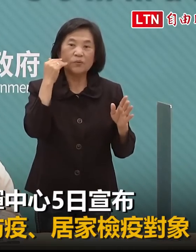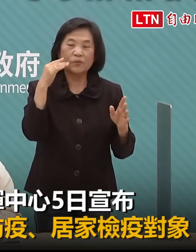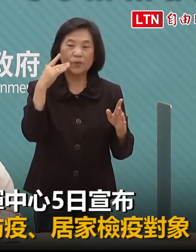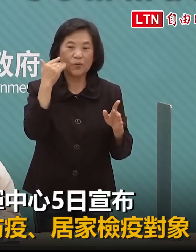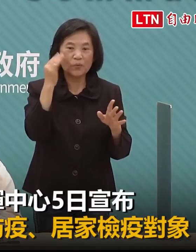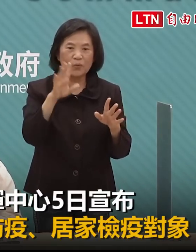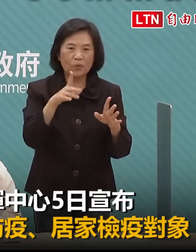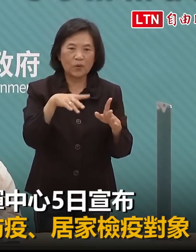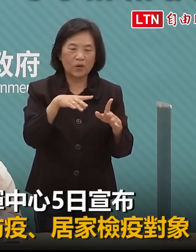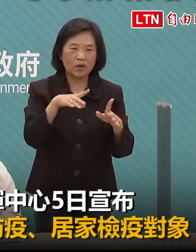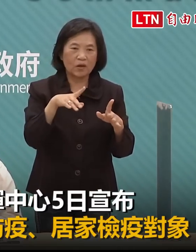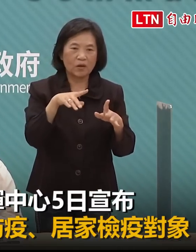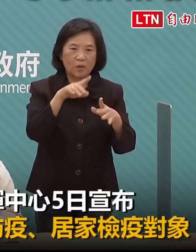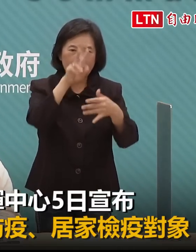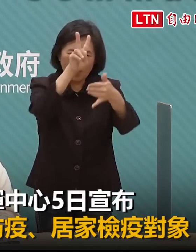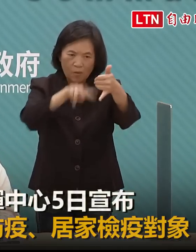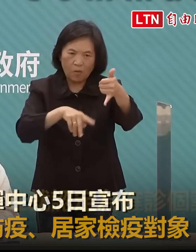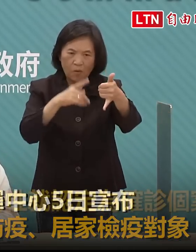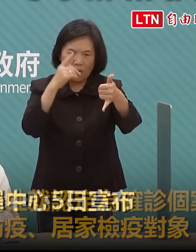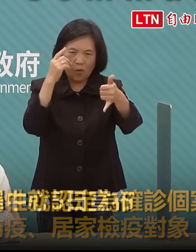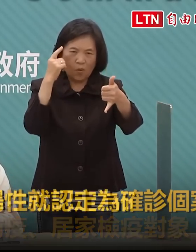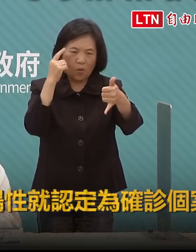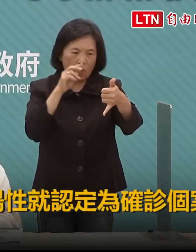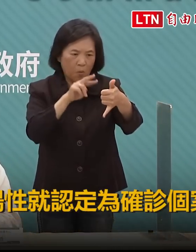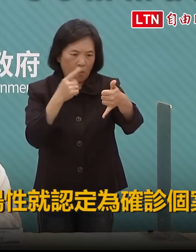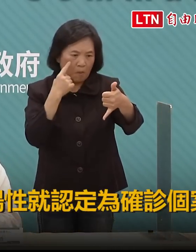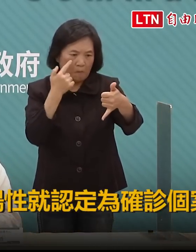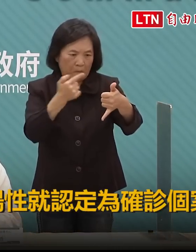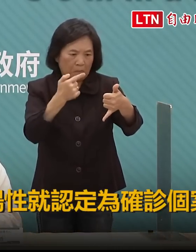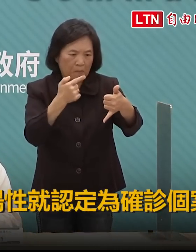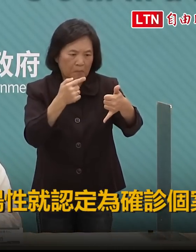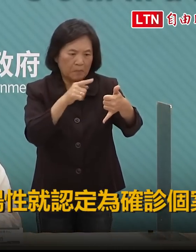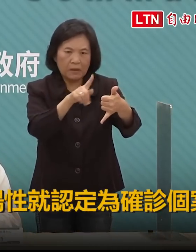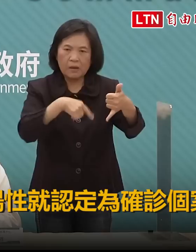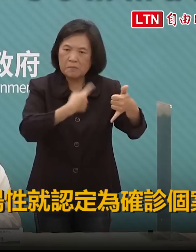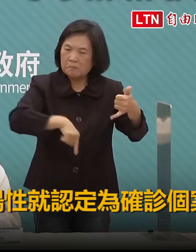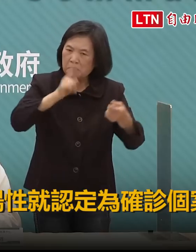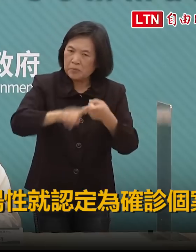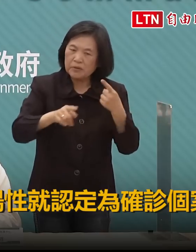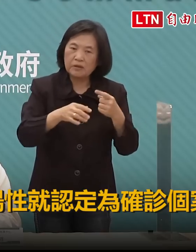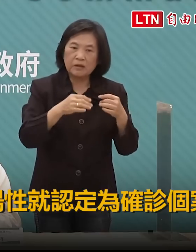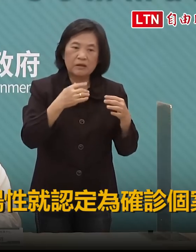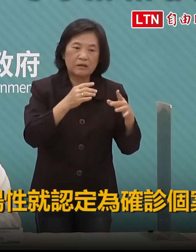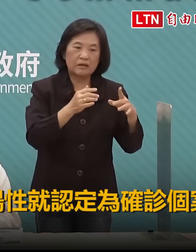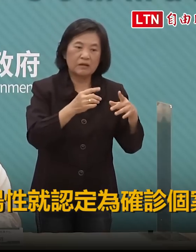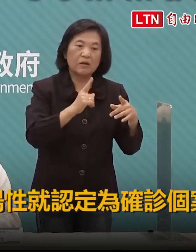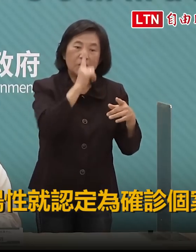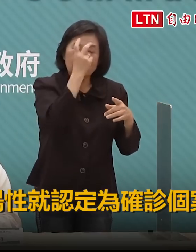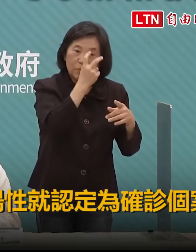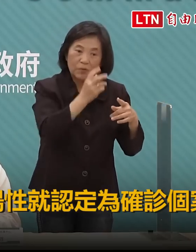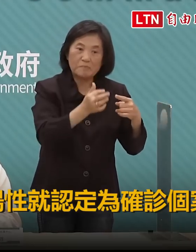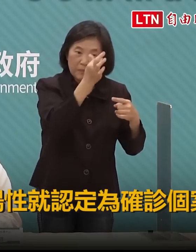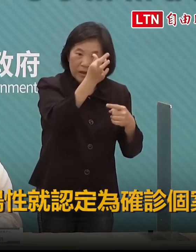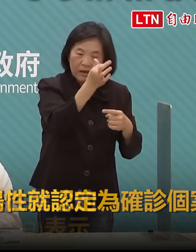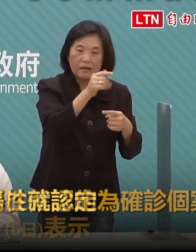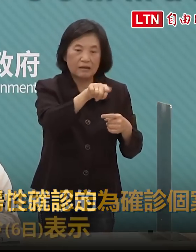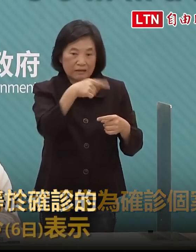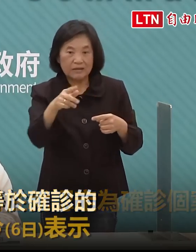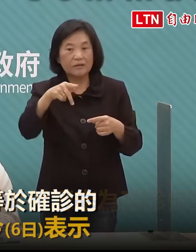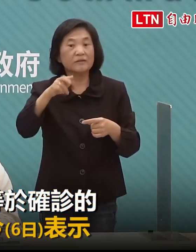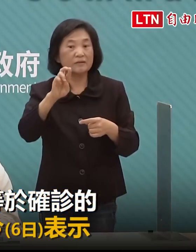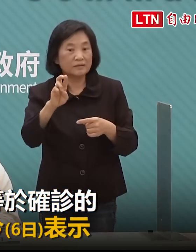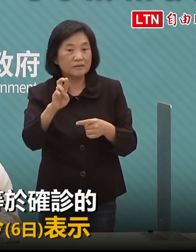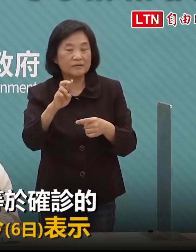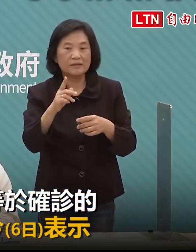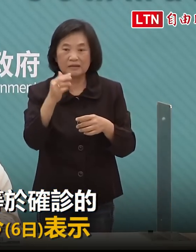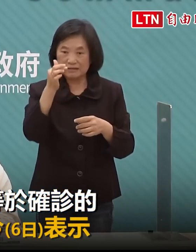有很明顯的症狀然後又快篩癢這時候PCR癢的機會就很高所以這種偽陽性